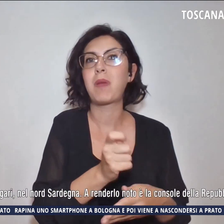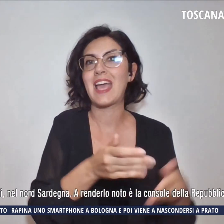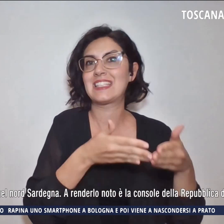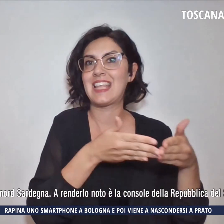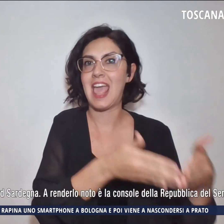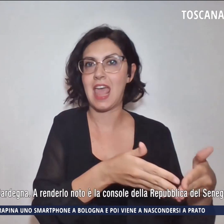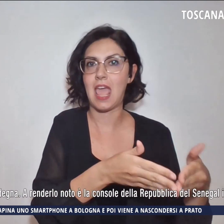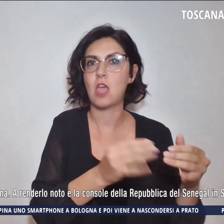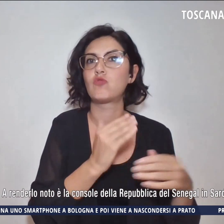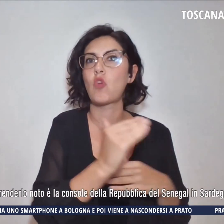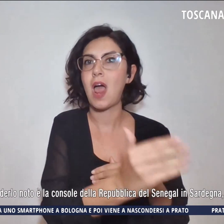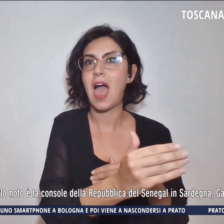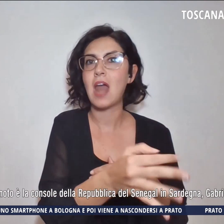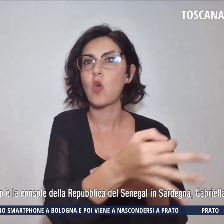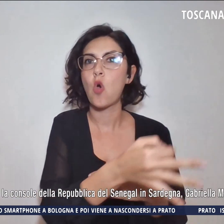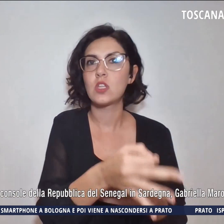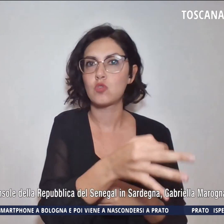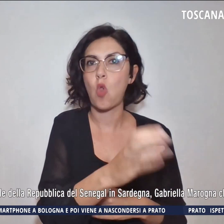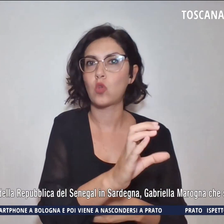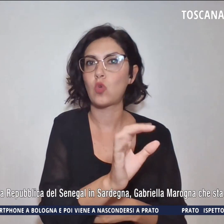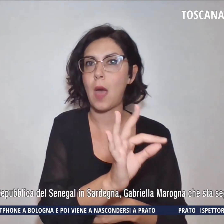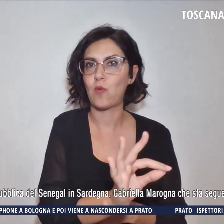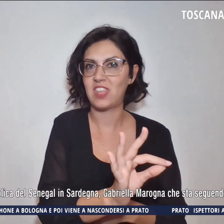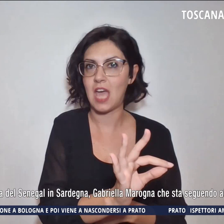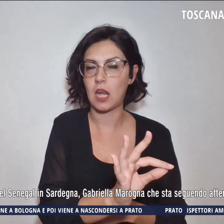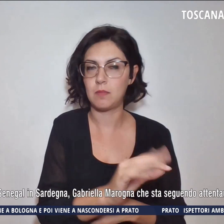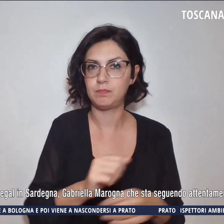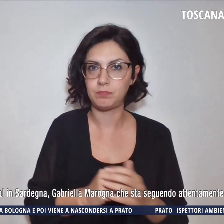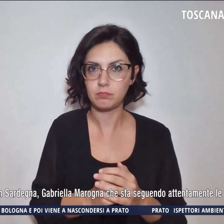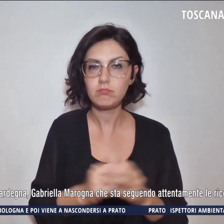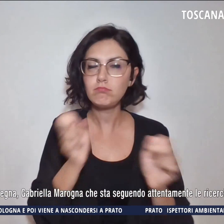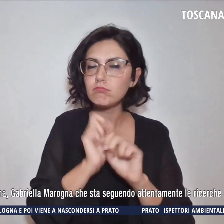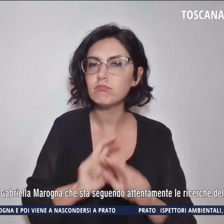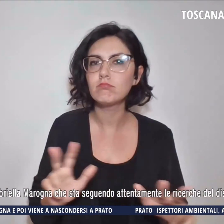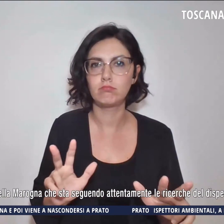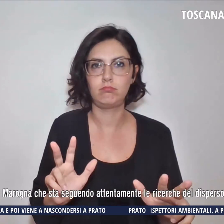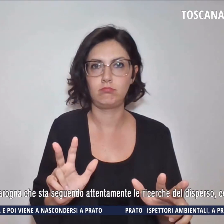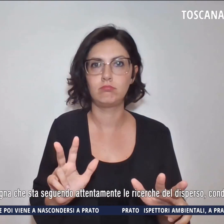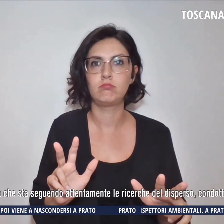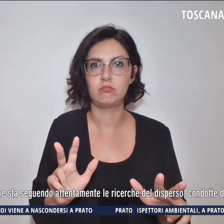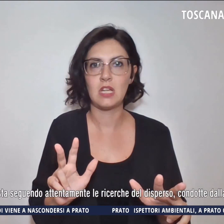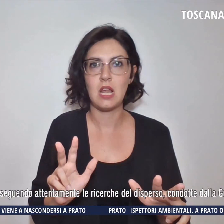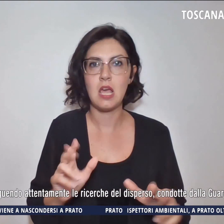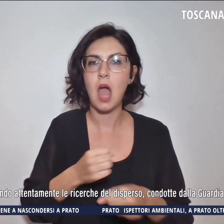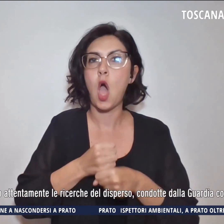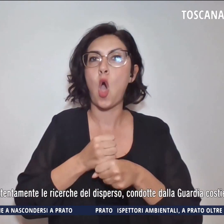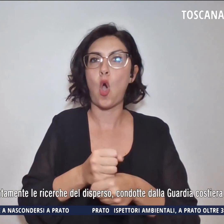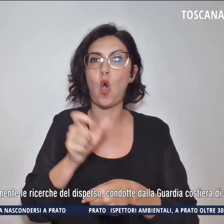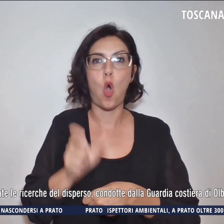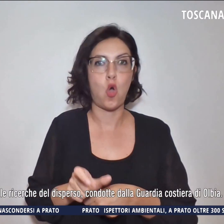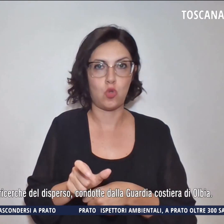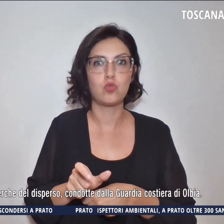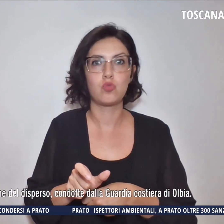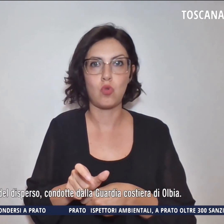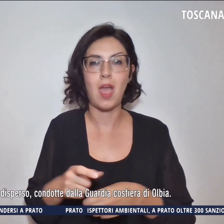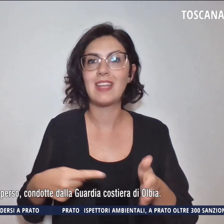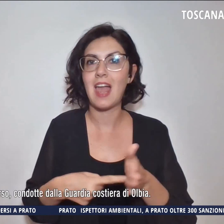largo dell'isolotto di Capo Figari. A renderlo noto la console della Repubblica del Senegal